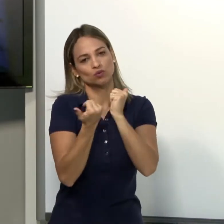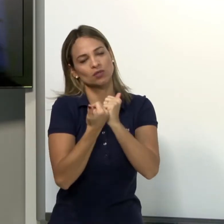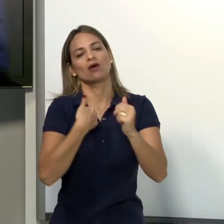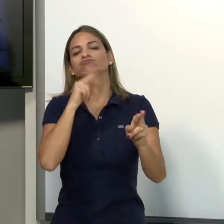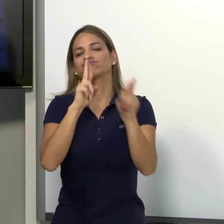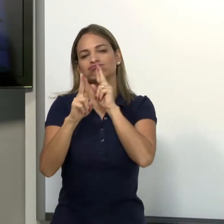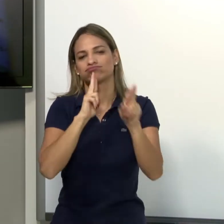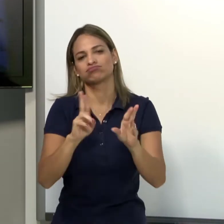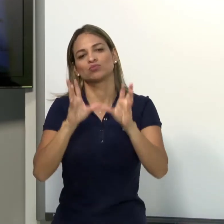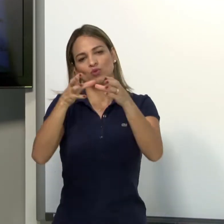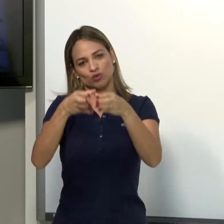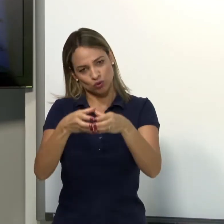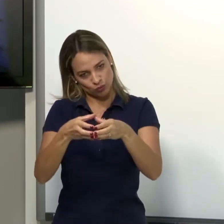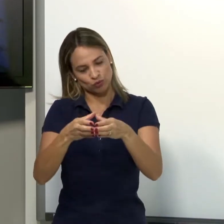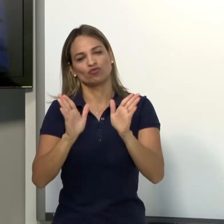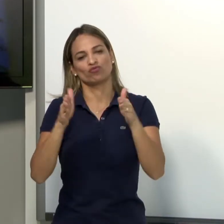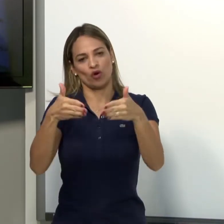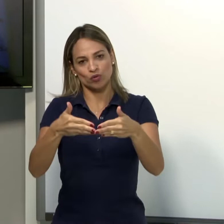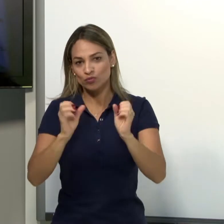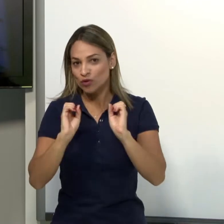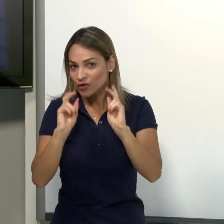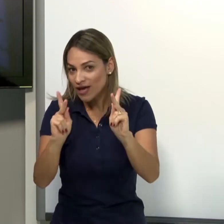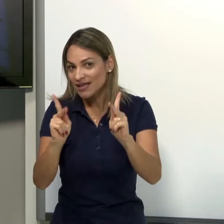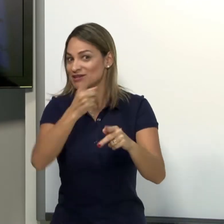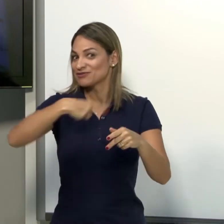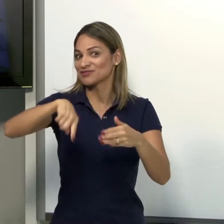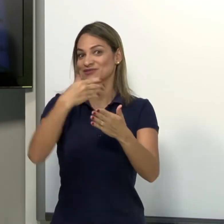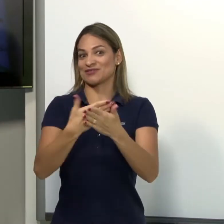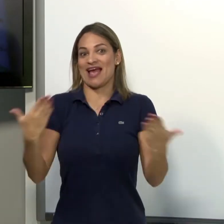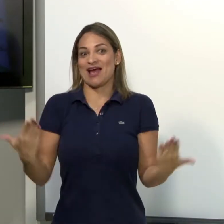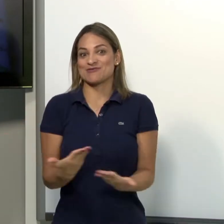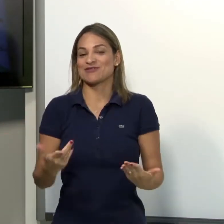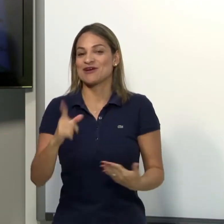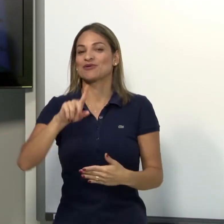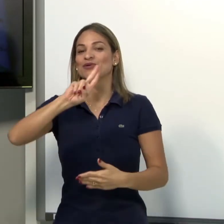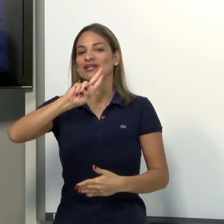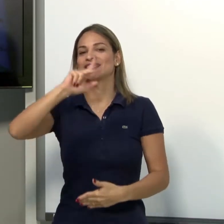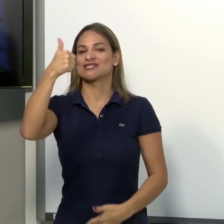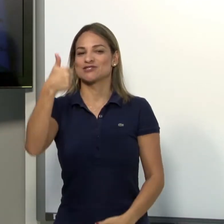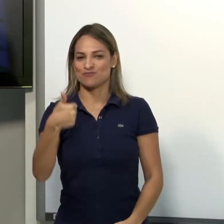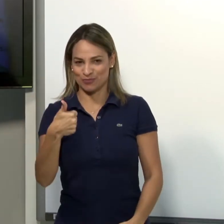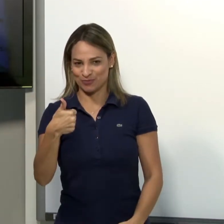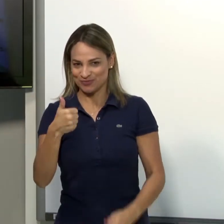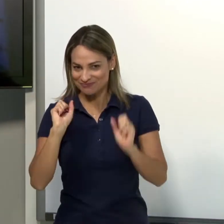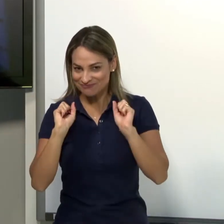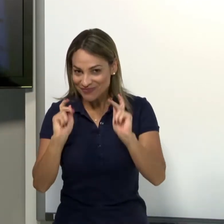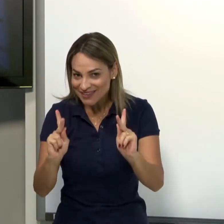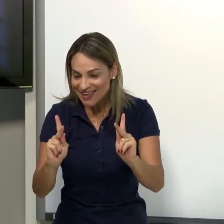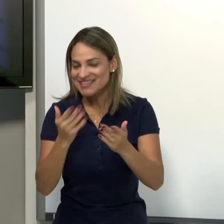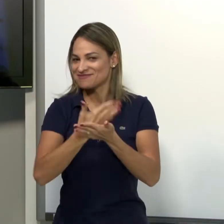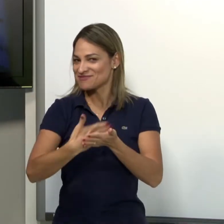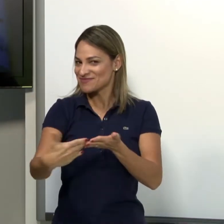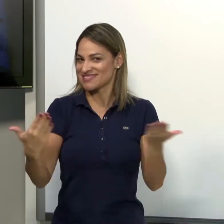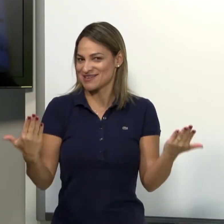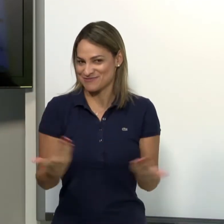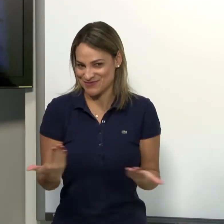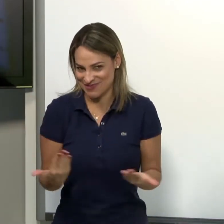mandar para o tutor e nós vamos estar respondendo nos fóruns, ok? Então agora nós vamos iniciar a unidade 1. Vamos